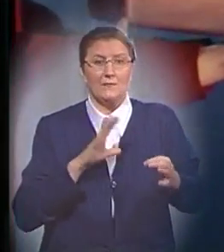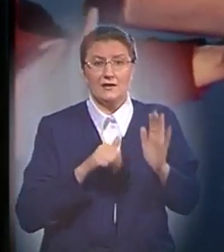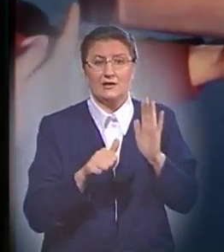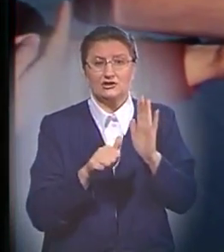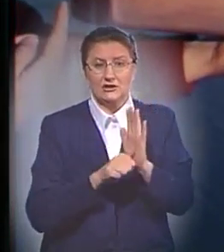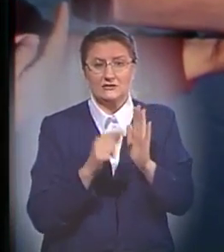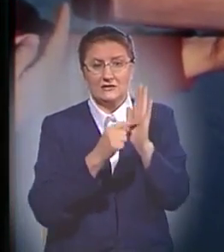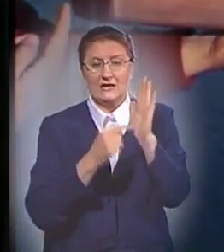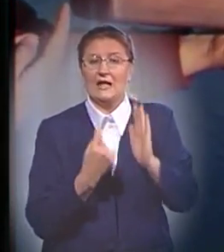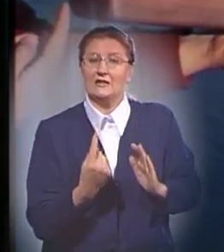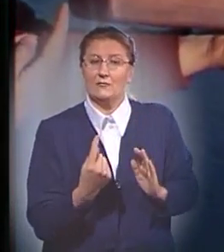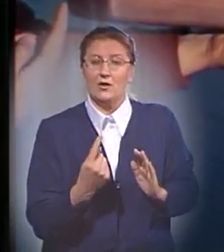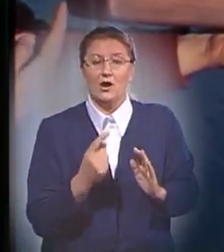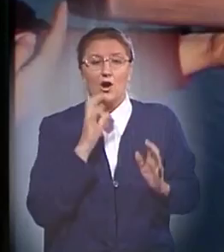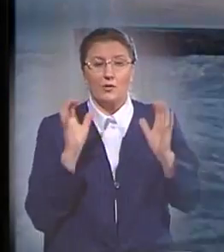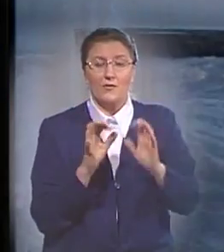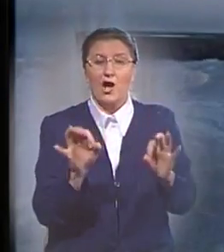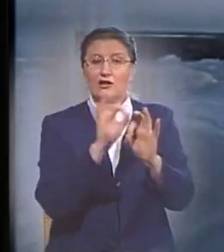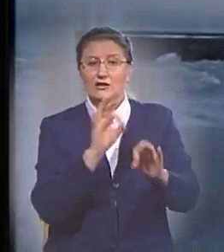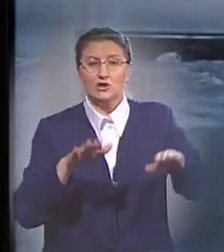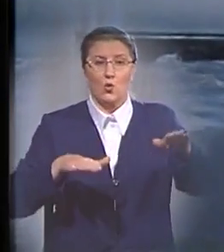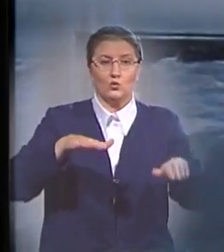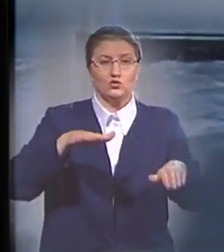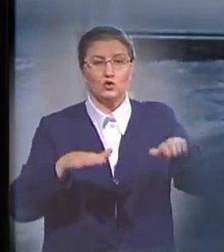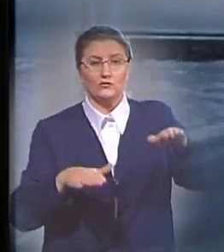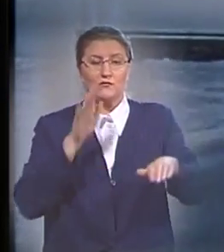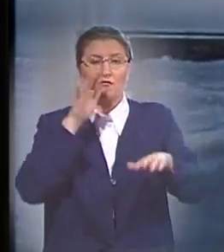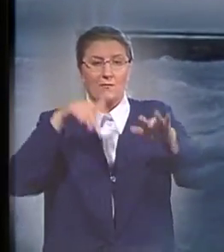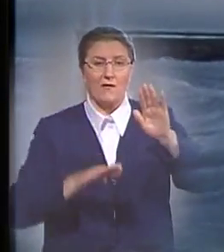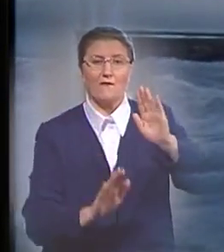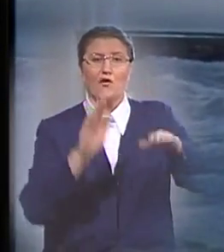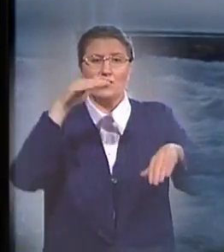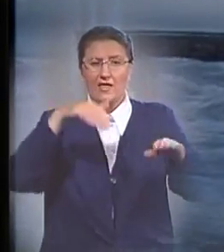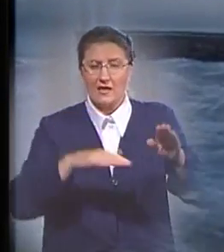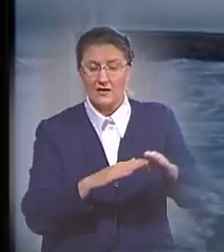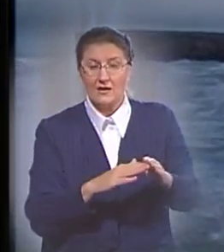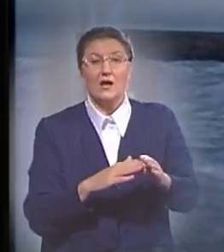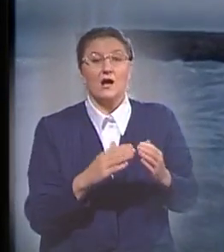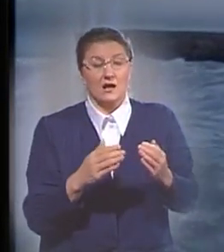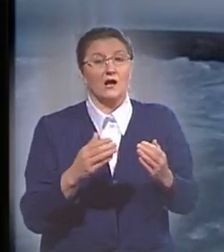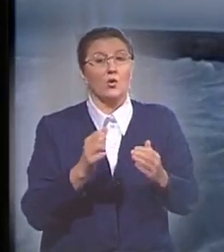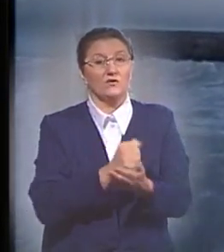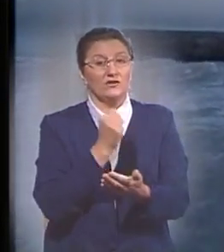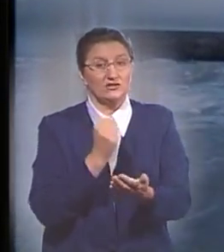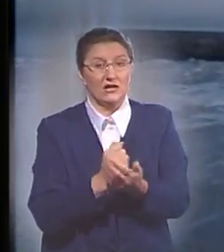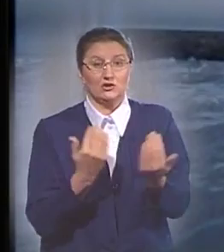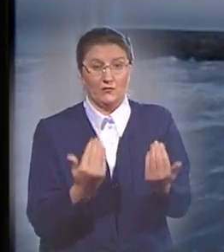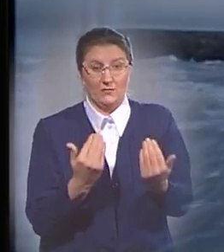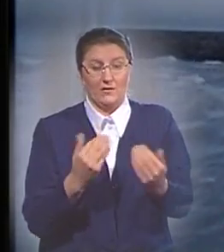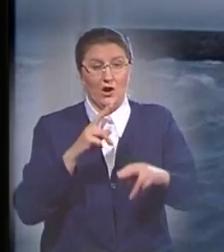1, что обеспечивало отличную устойчивость во время волнения. Как утверждают современные кораблестроители, такое судно